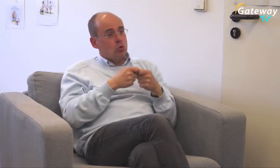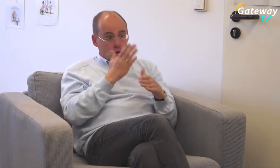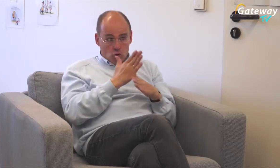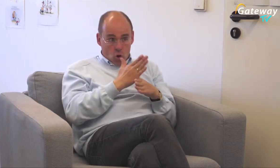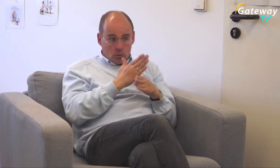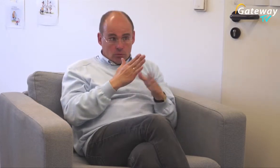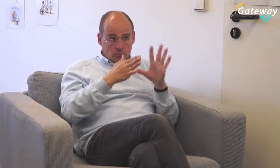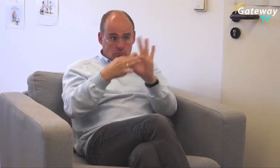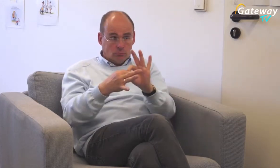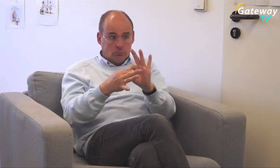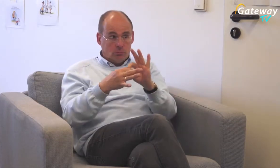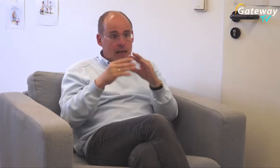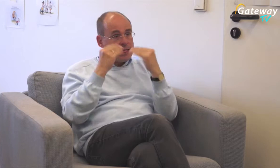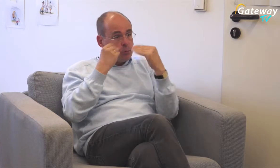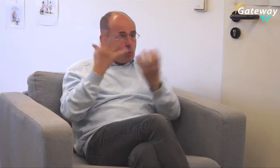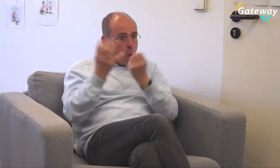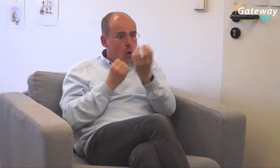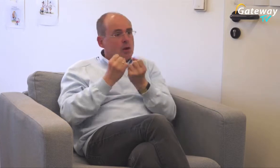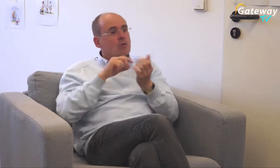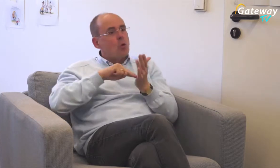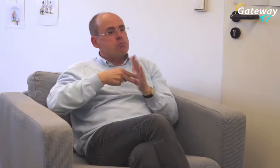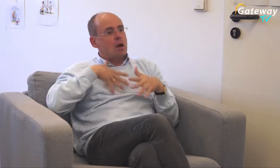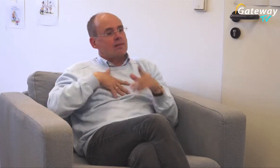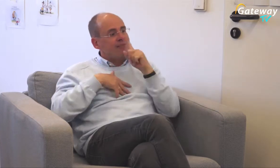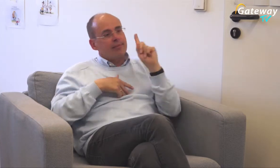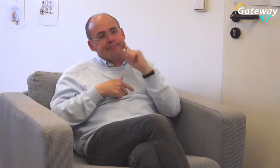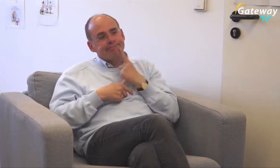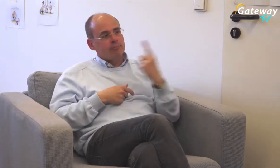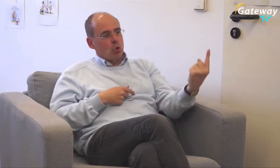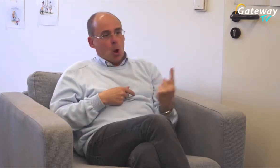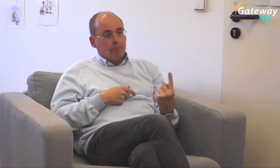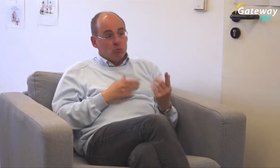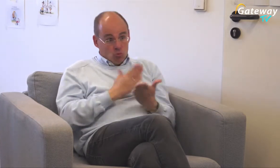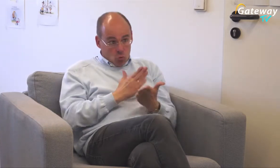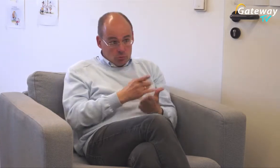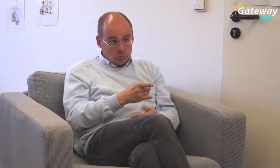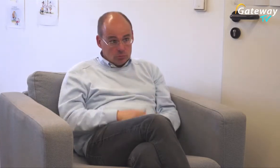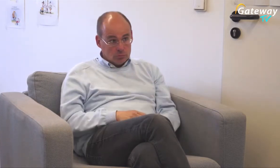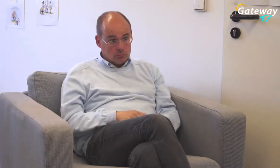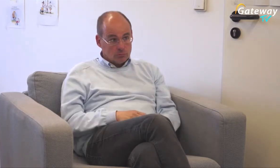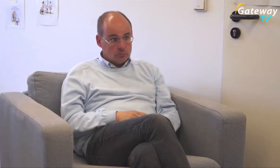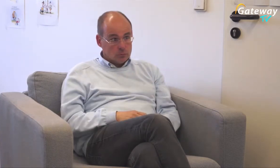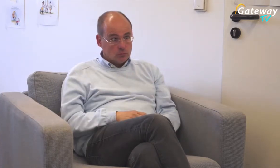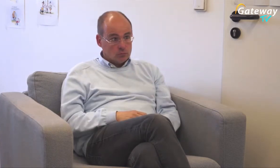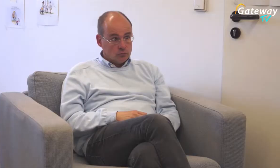Informationen holen Zum Beispiel Kontakt haben zum Gehörlosenbund oder zum Schwerenbund Deutschland Haben sie da auch